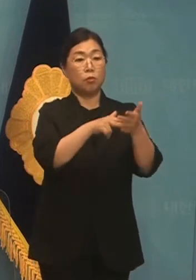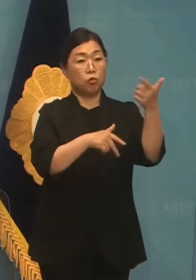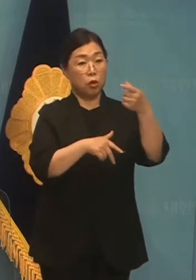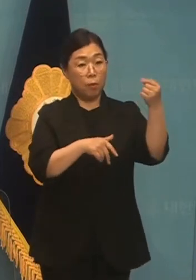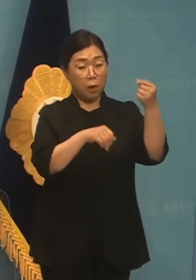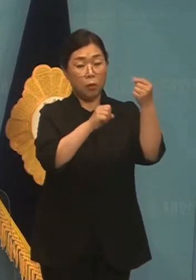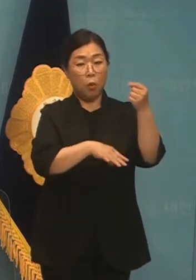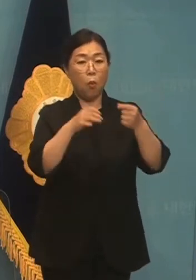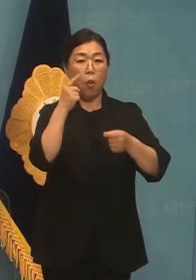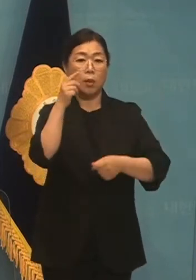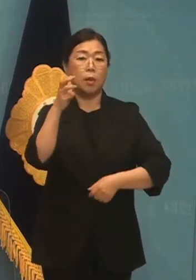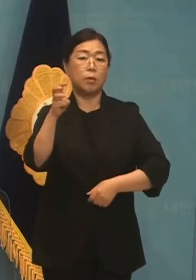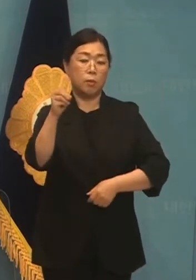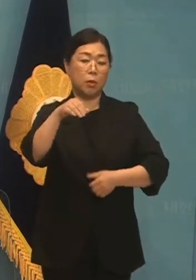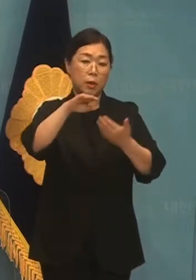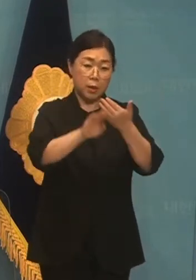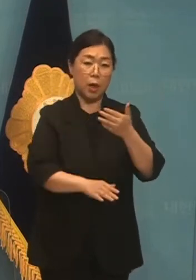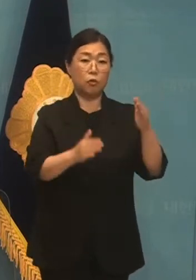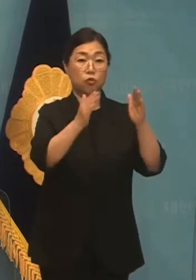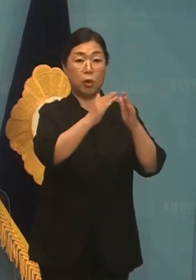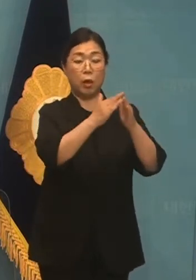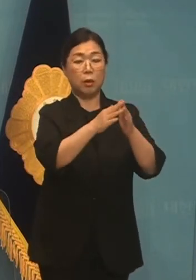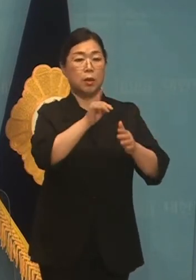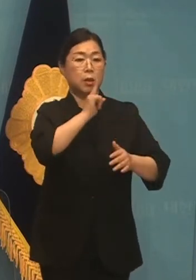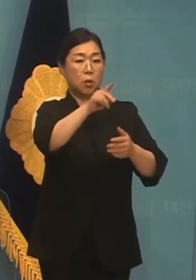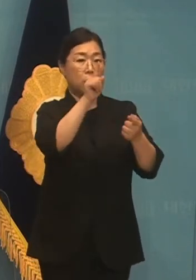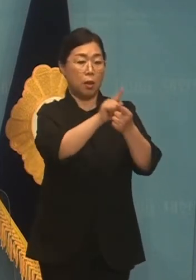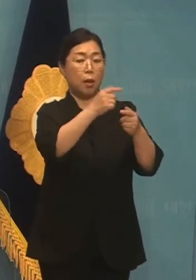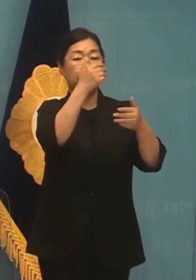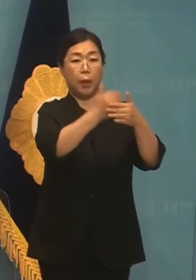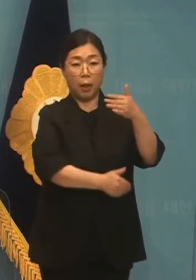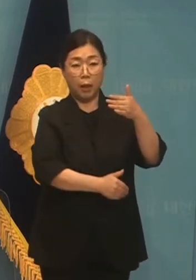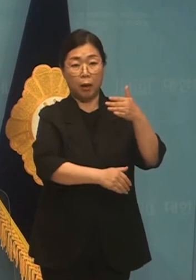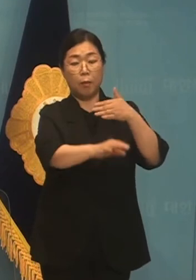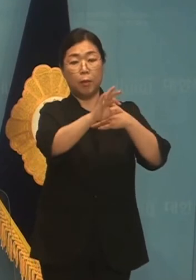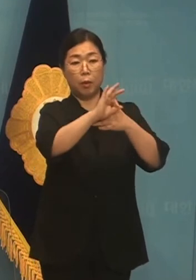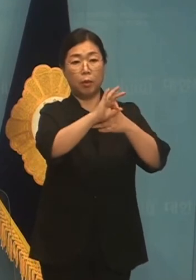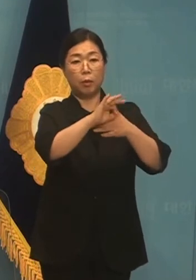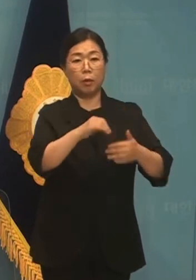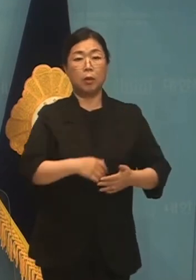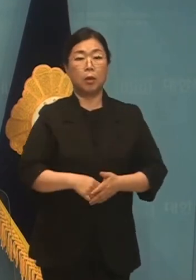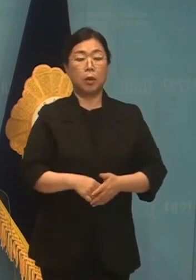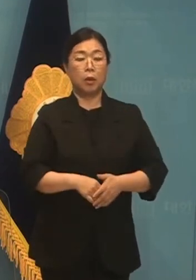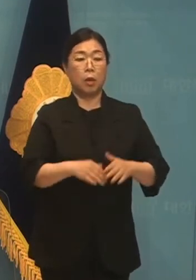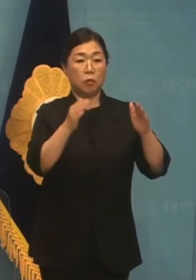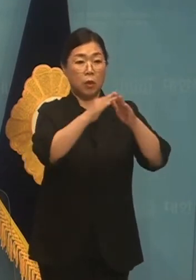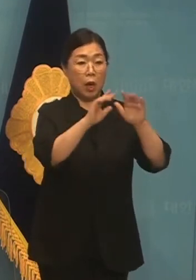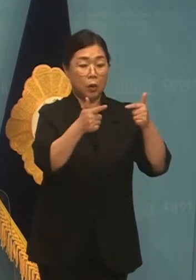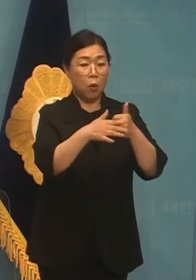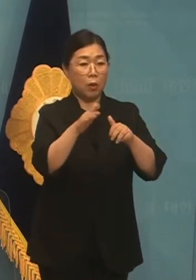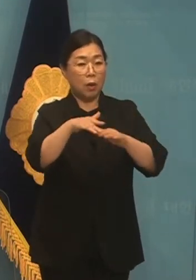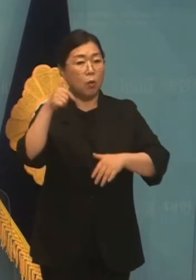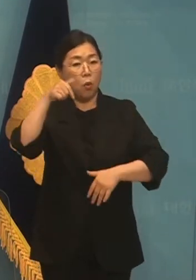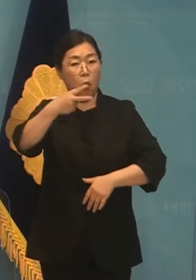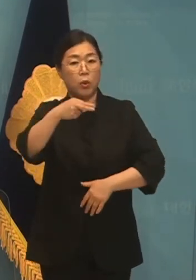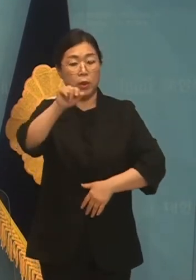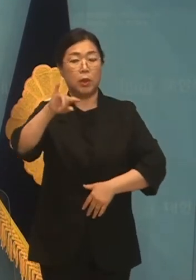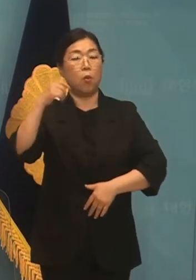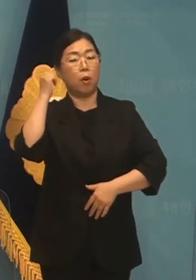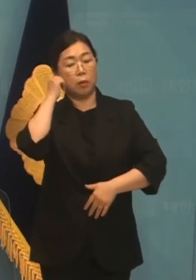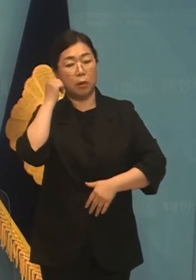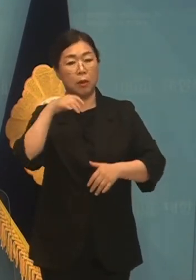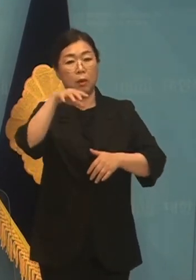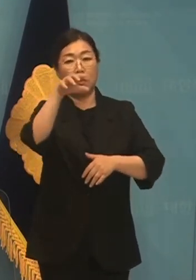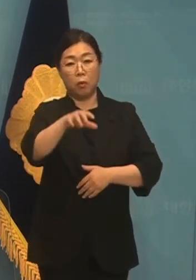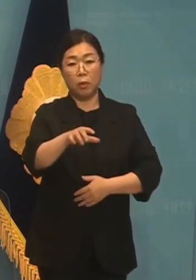6천만원, 월세 30만원 이하 주택을 신고 대상에서 제외하게 된다면 비주택이나 도시원 등 저소득